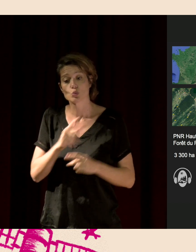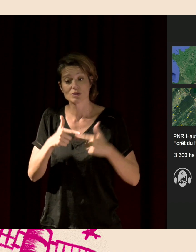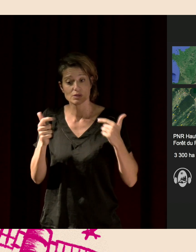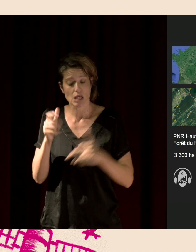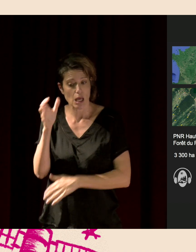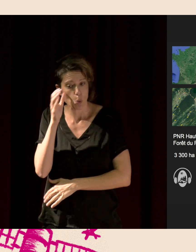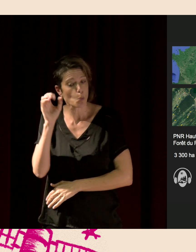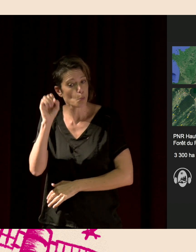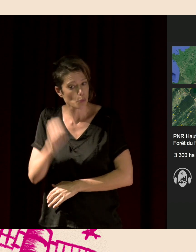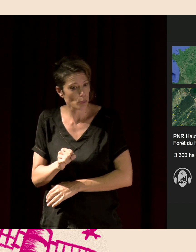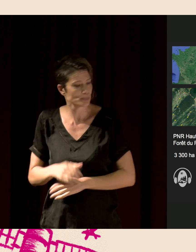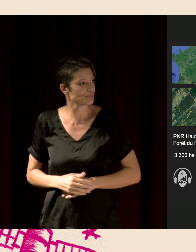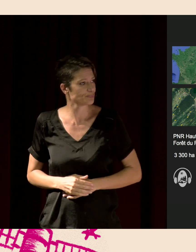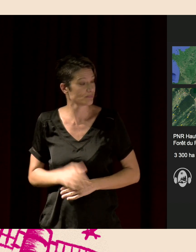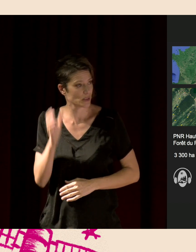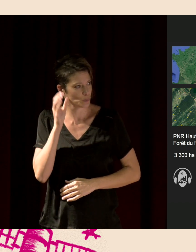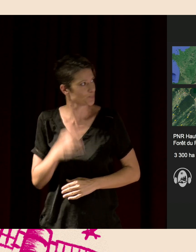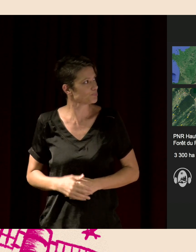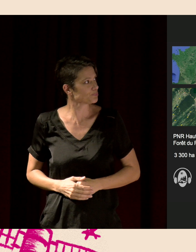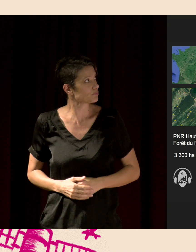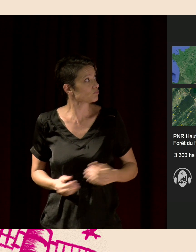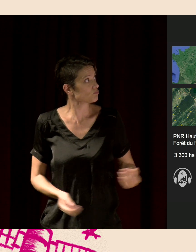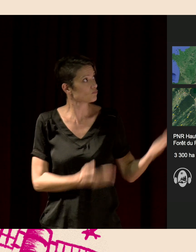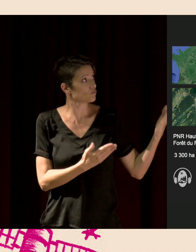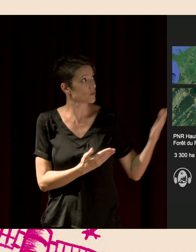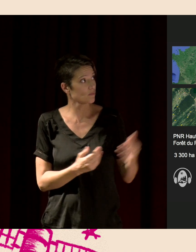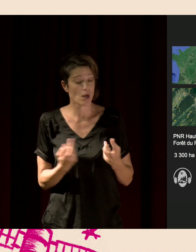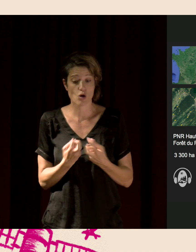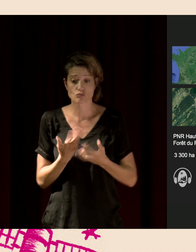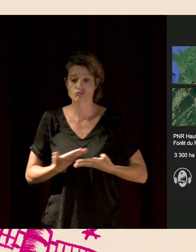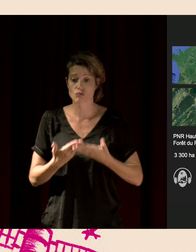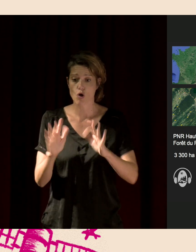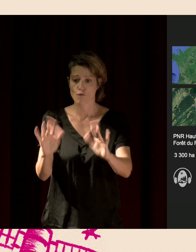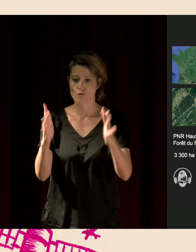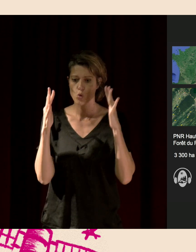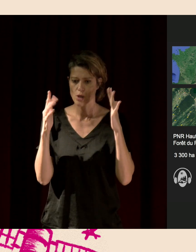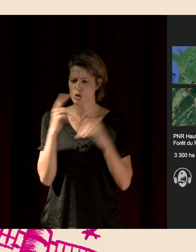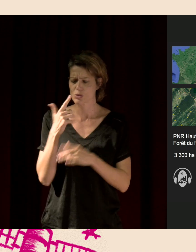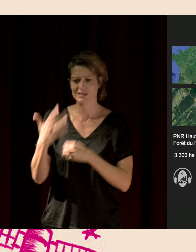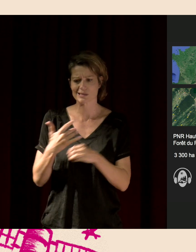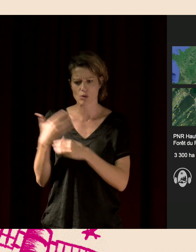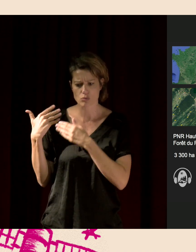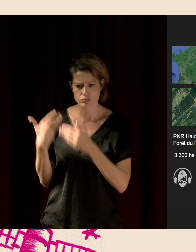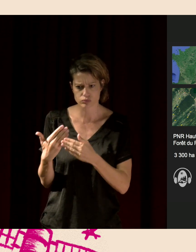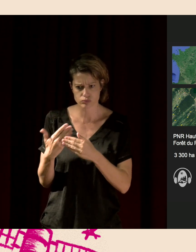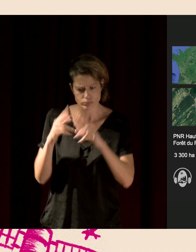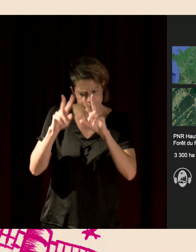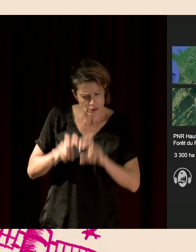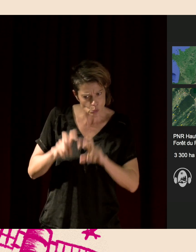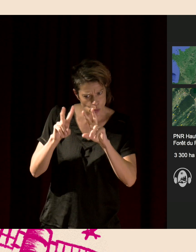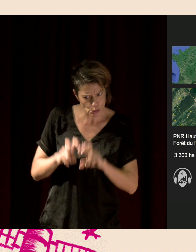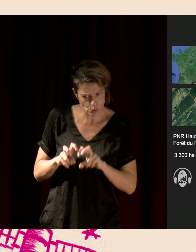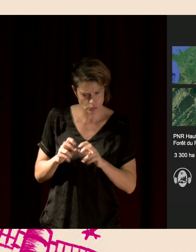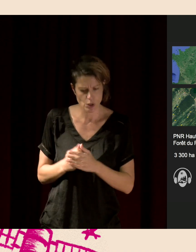cas un peu plus précis, voici une forêt que l'on étudie depuis cinq ans maintenant. Donc, dans le Haut-Jura,